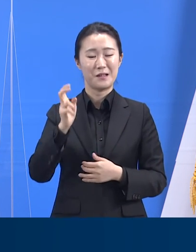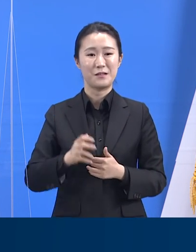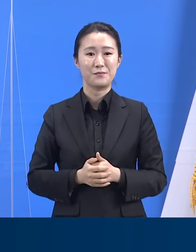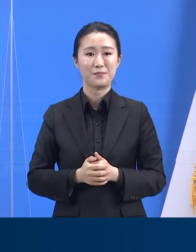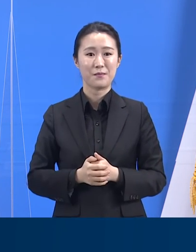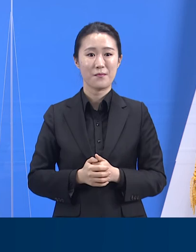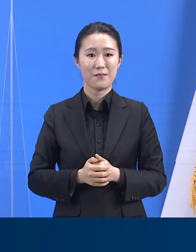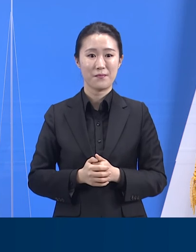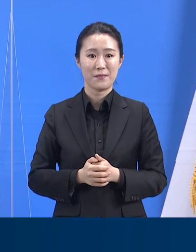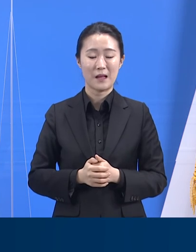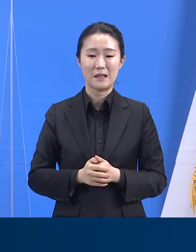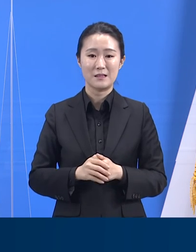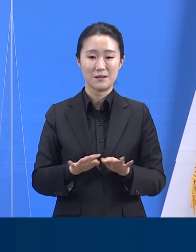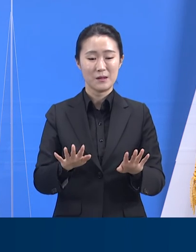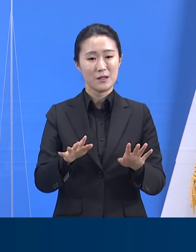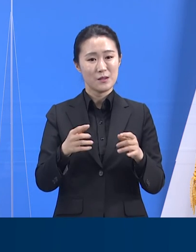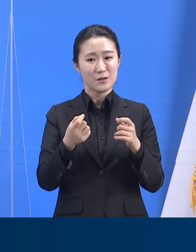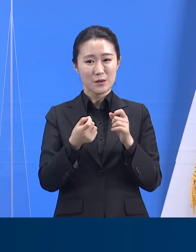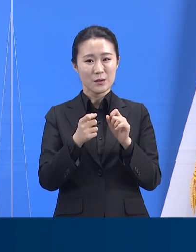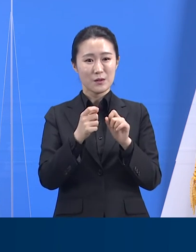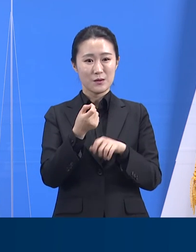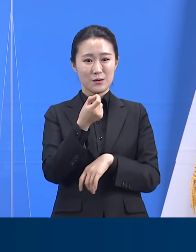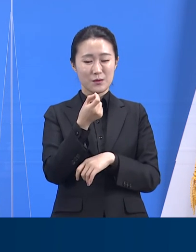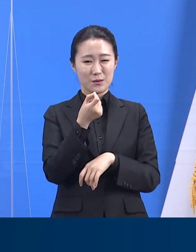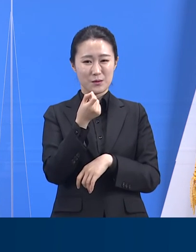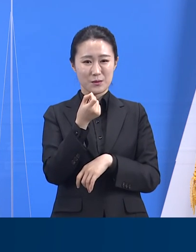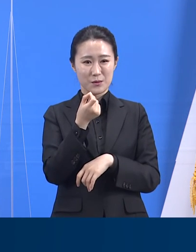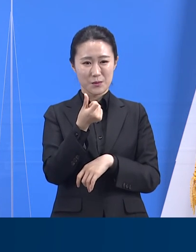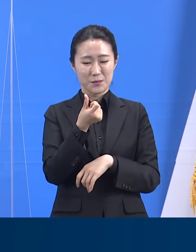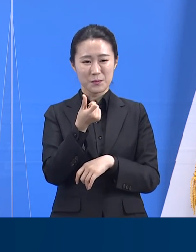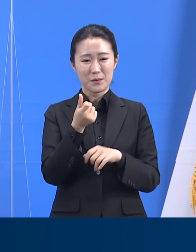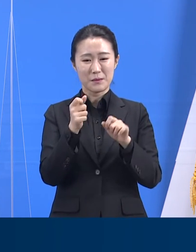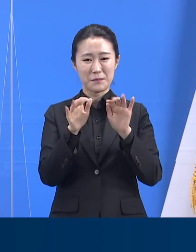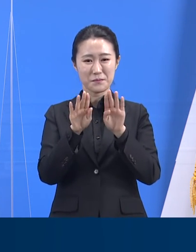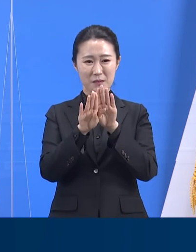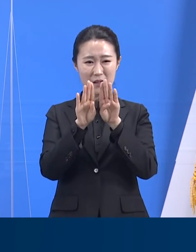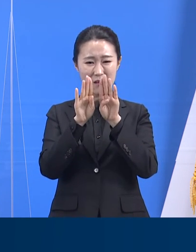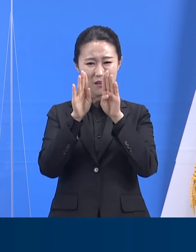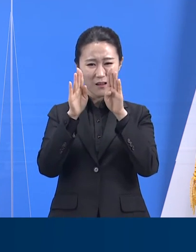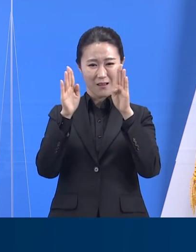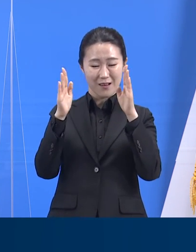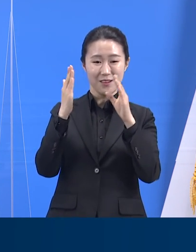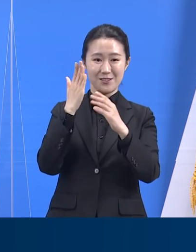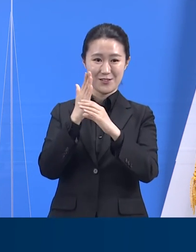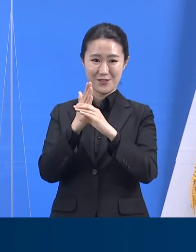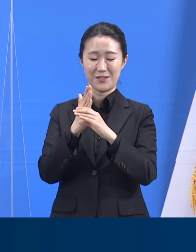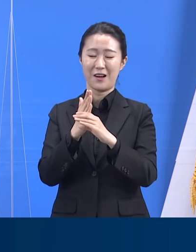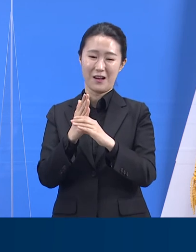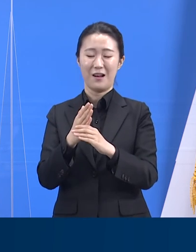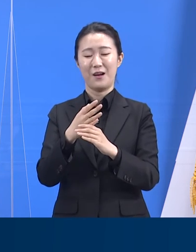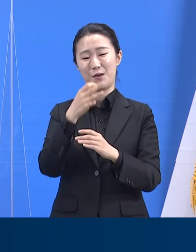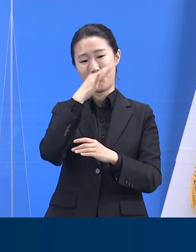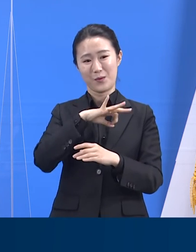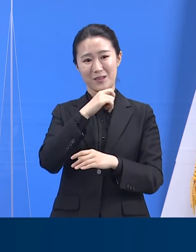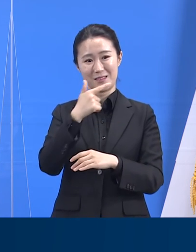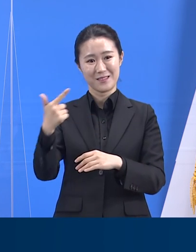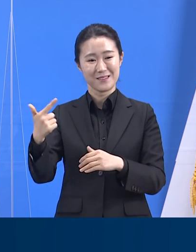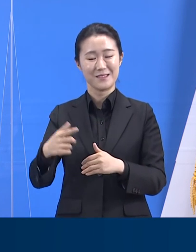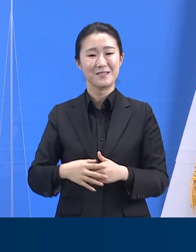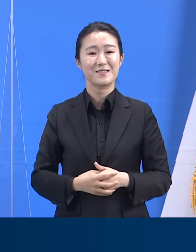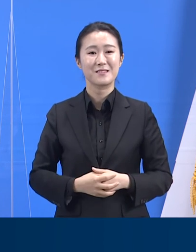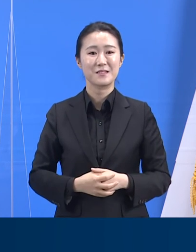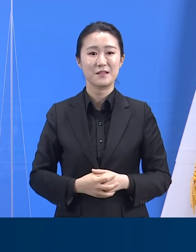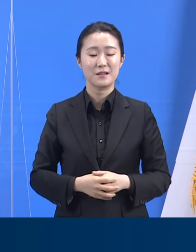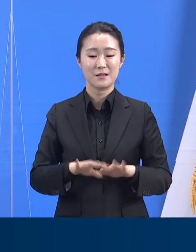개방해가는 사건이라는 점에서도 큰 의미가 있습니다. 그동안 사명감 속에서 헌신해온 의료인들과